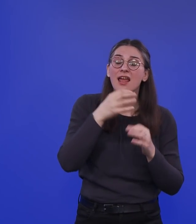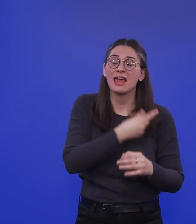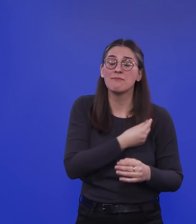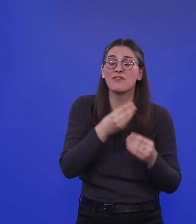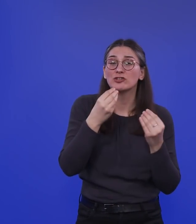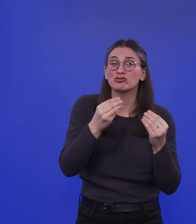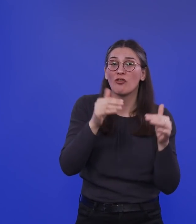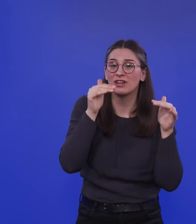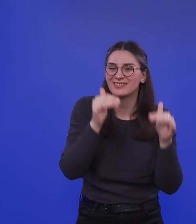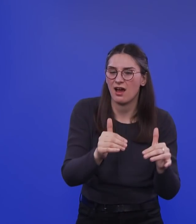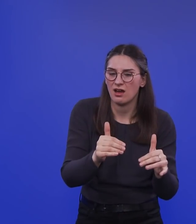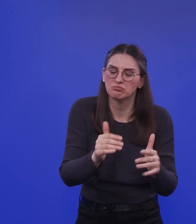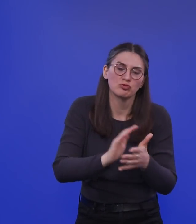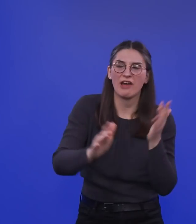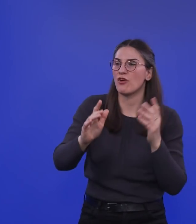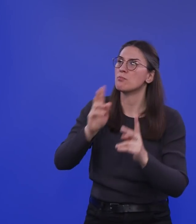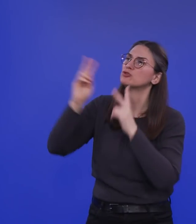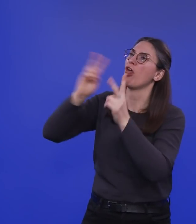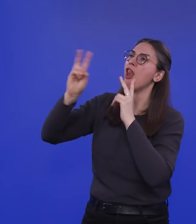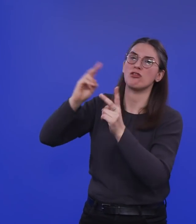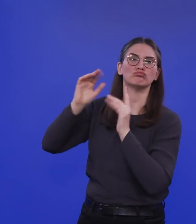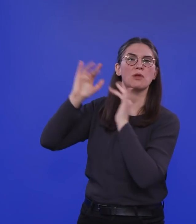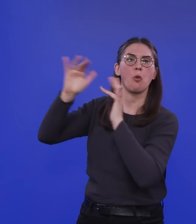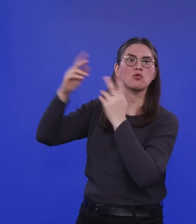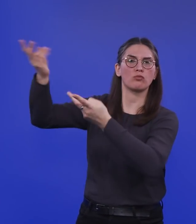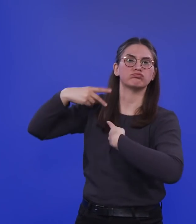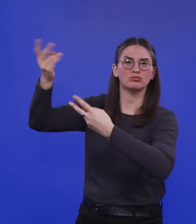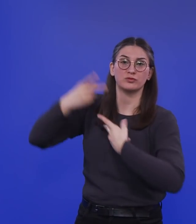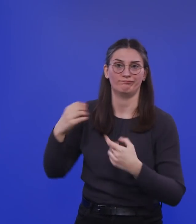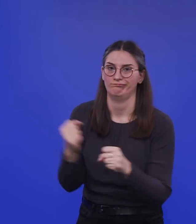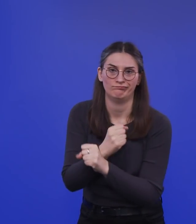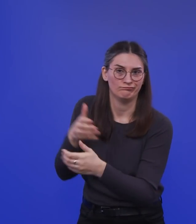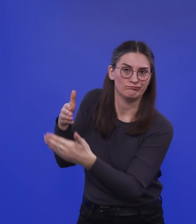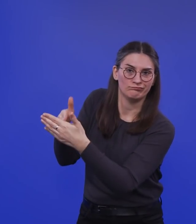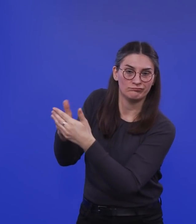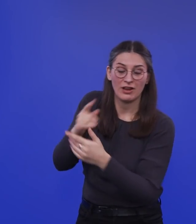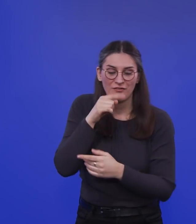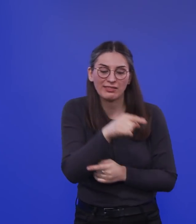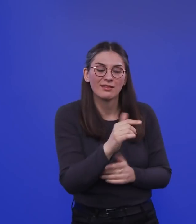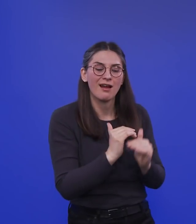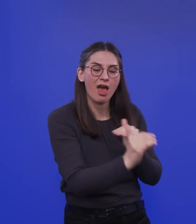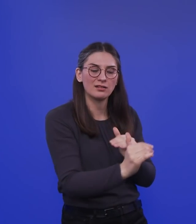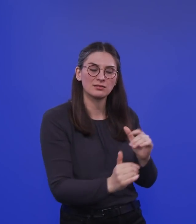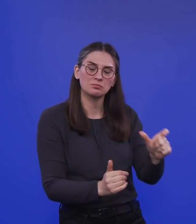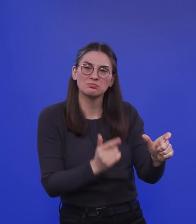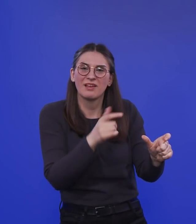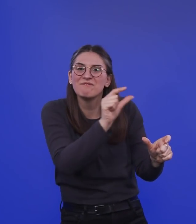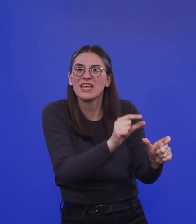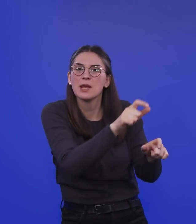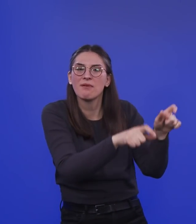nicht einfach beliebig steigerbar. Und da haben Länder, die nur eine ganz kleine Bevölkerung haben, totale Vorteile. Bei denen ist